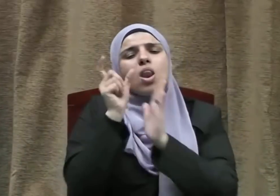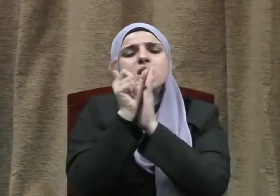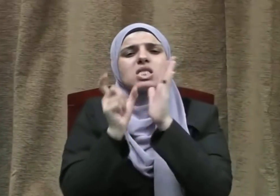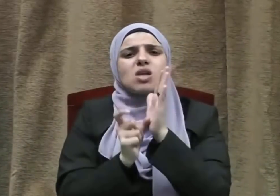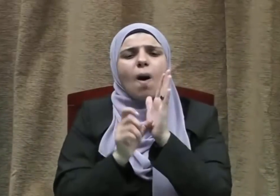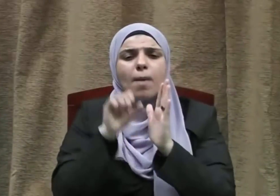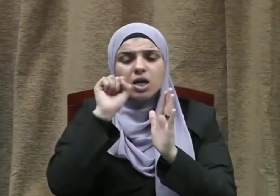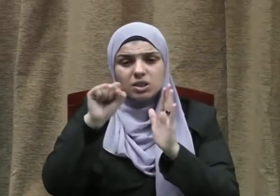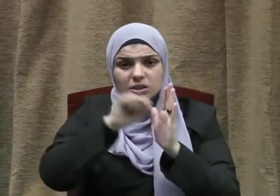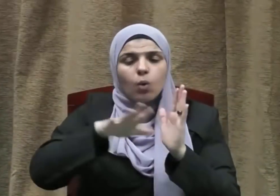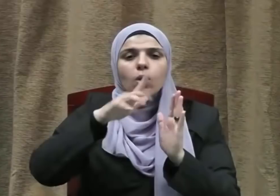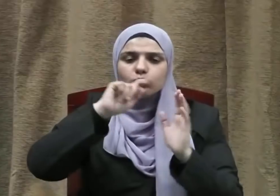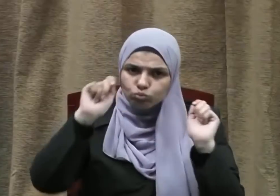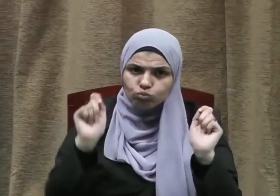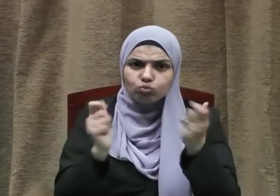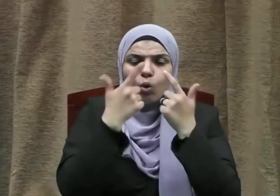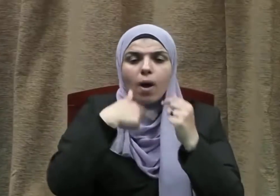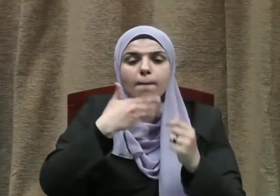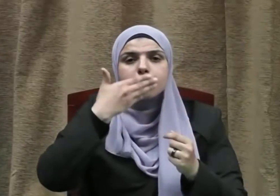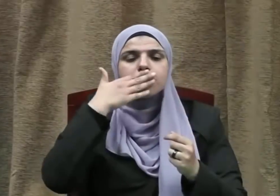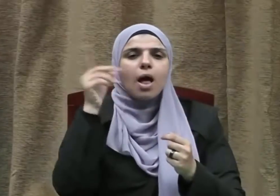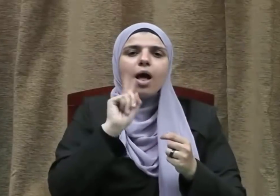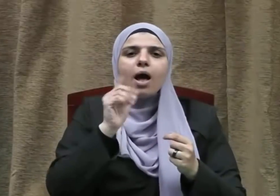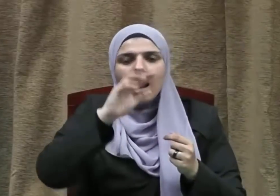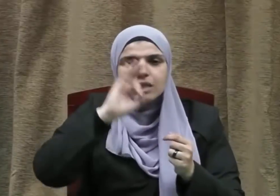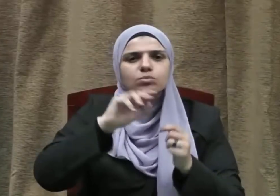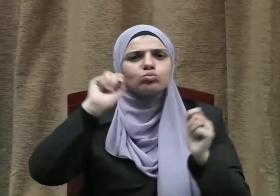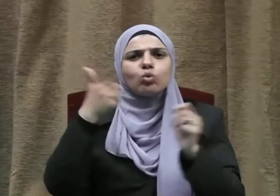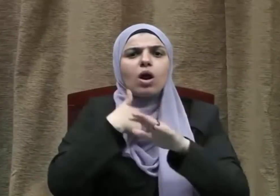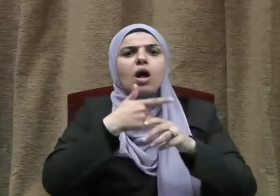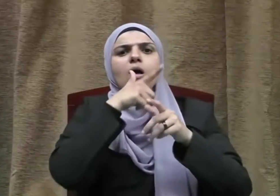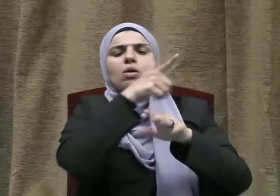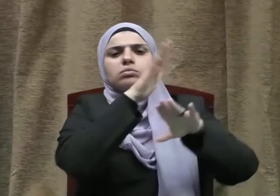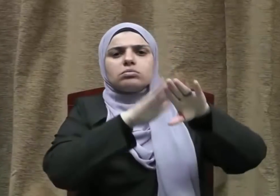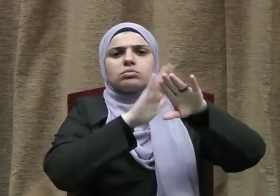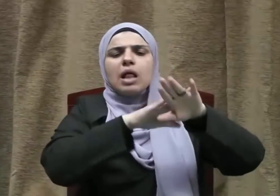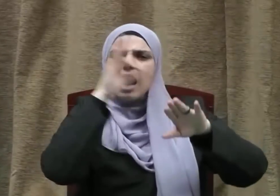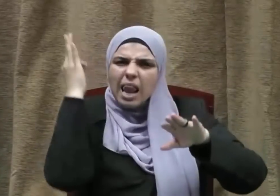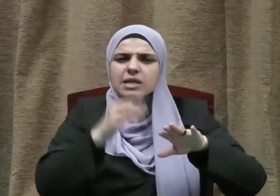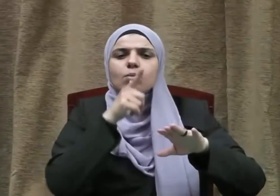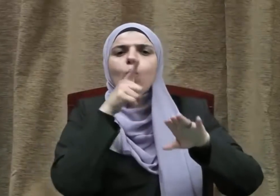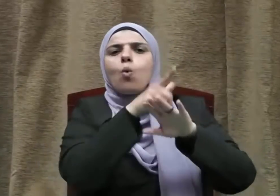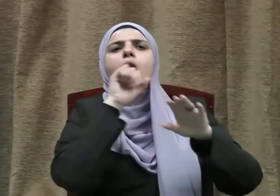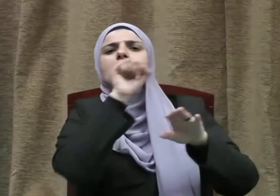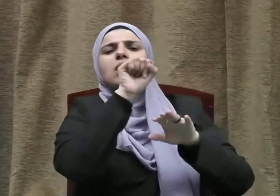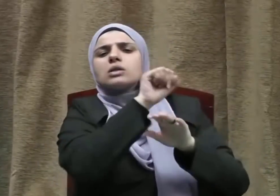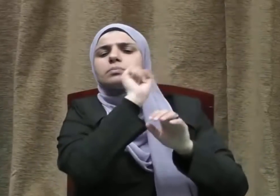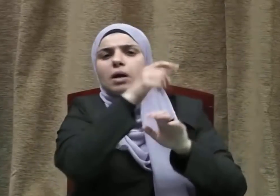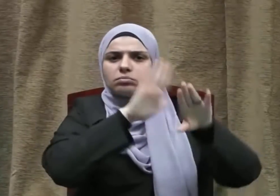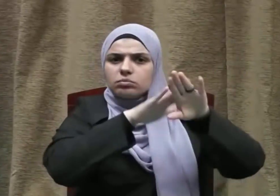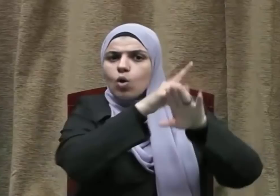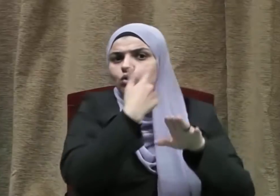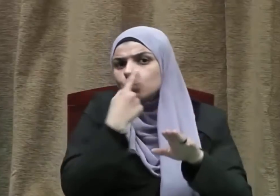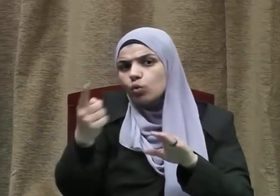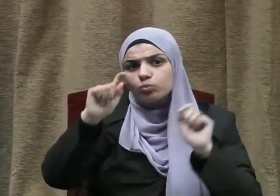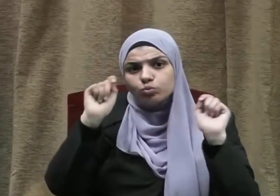تخالف النظام العام لدولته فليس له إلا أن يرفع الأمر لأهل الإختصاص